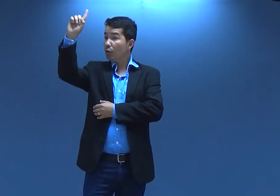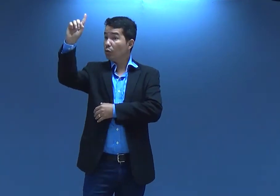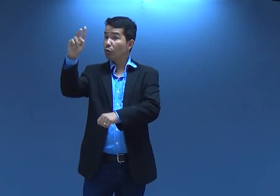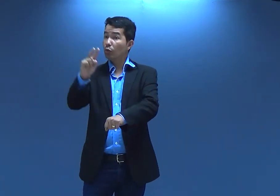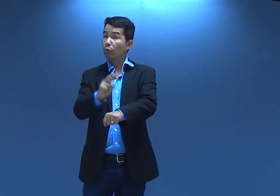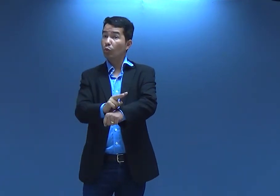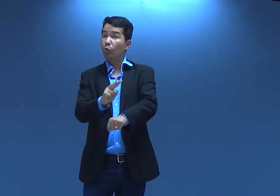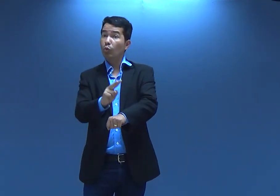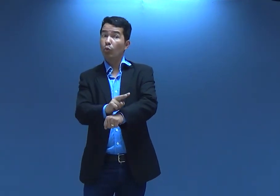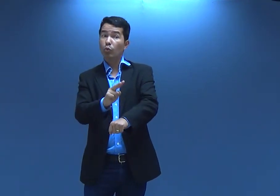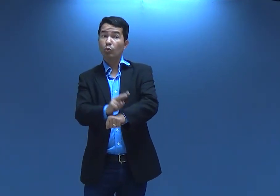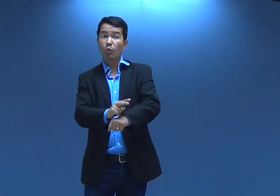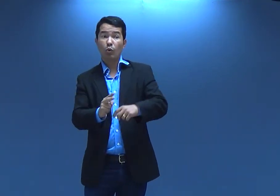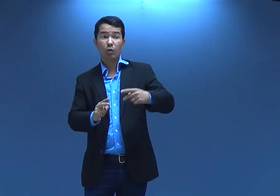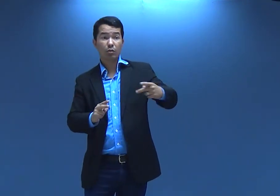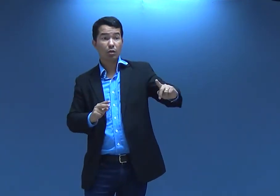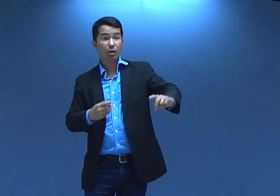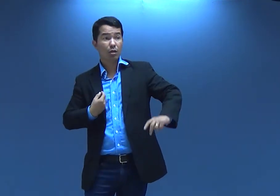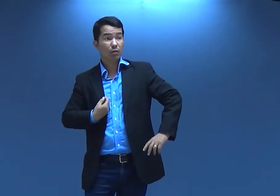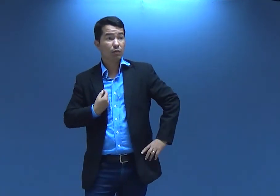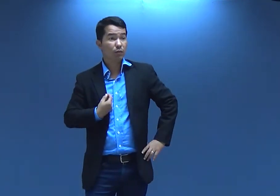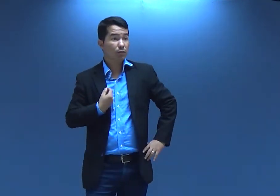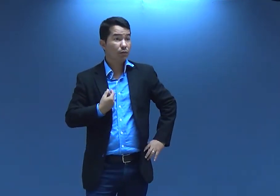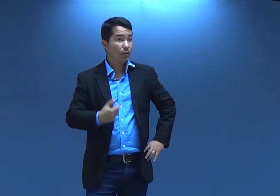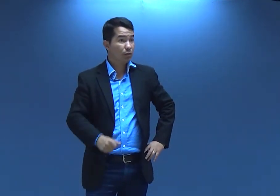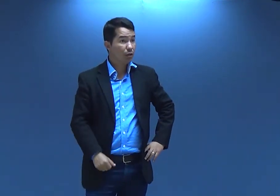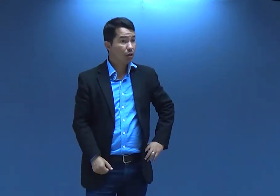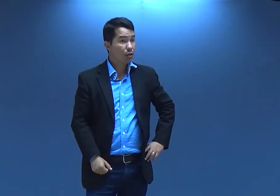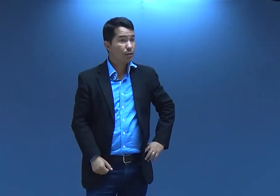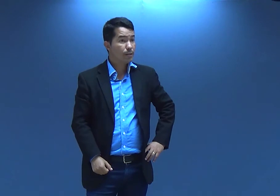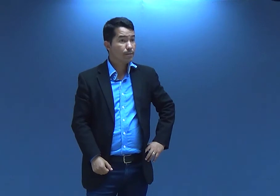teve que amputar a perna e Deus estava ali cuidando da vida dele